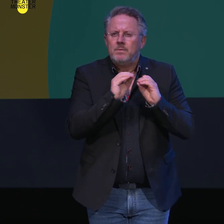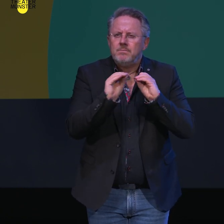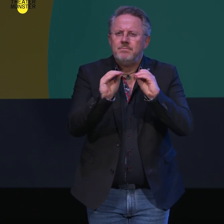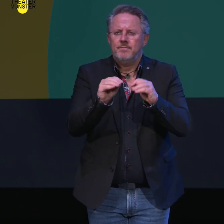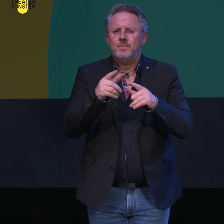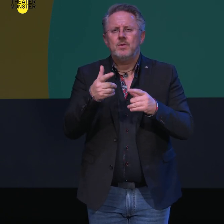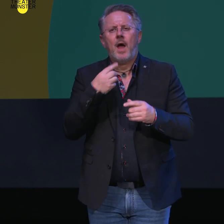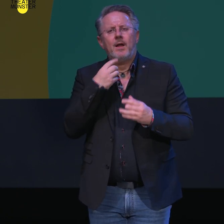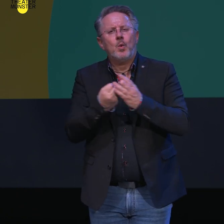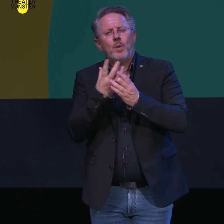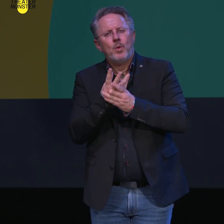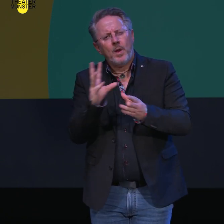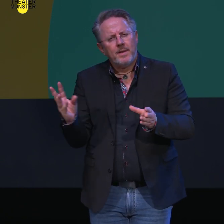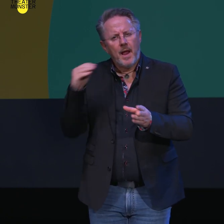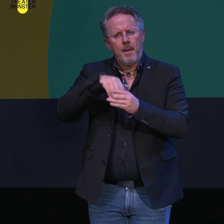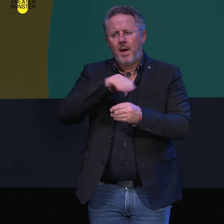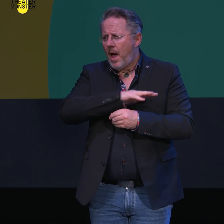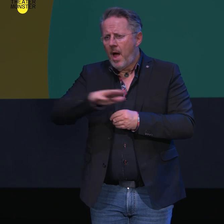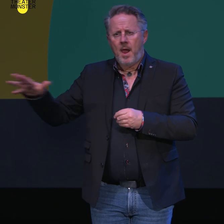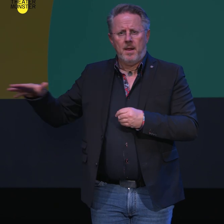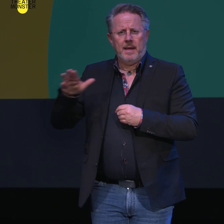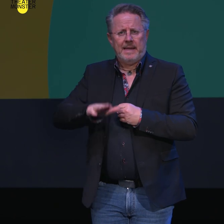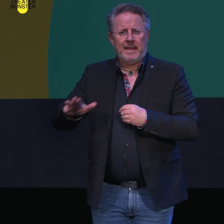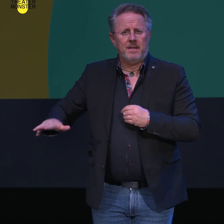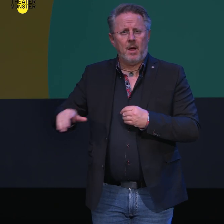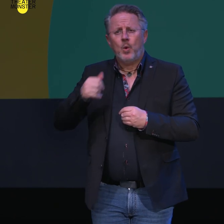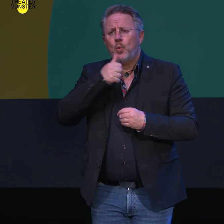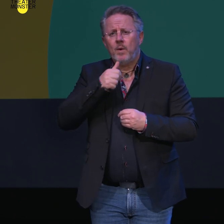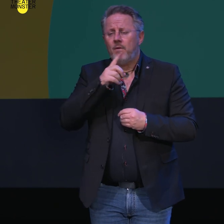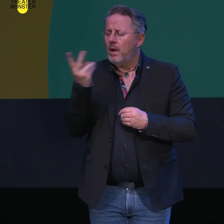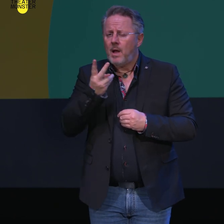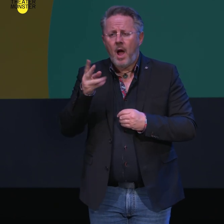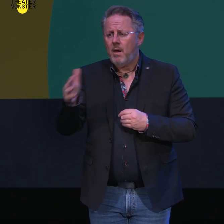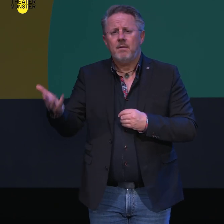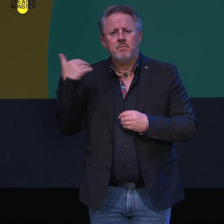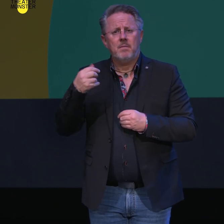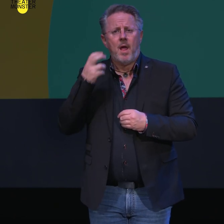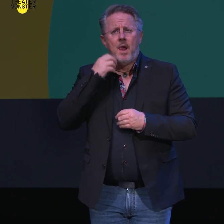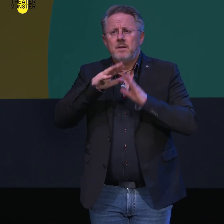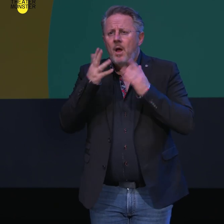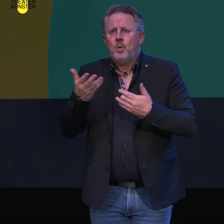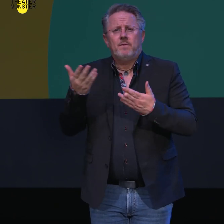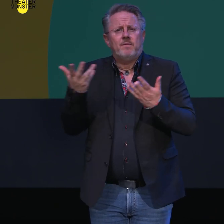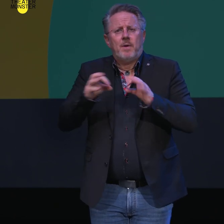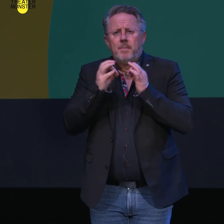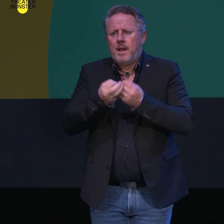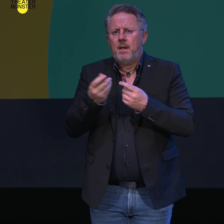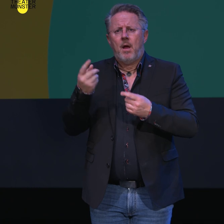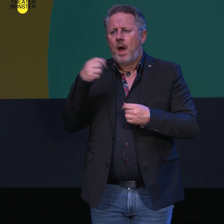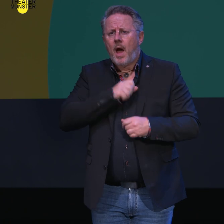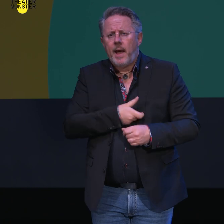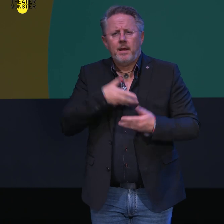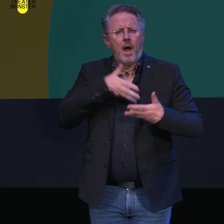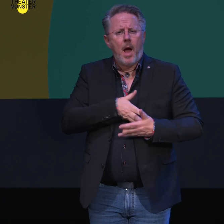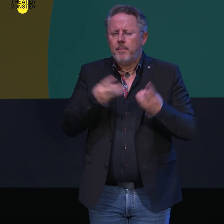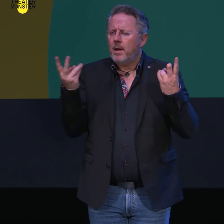Teilhabe allen Kindern und Jugendlichen unabhängig vom sozialen Hintergrund, Elternhaus und engagierten LehrerInnen zu